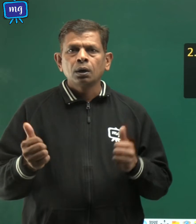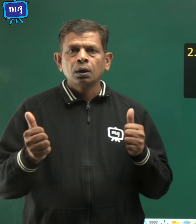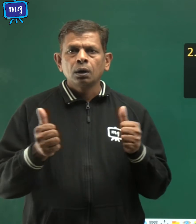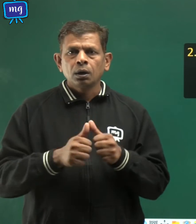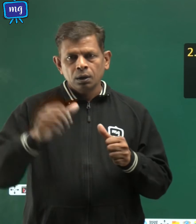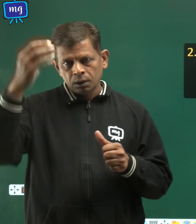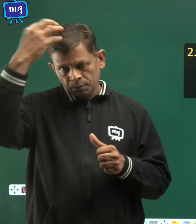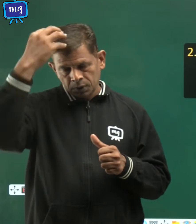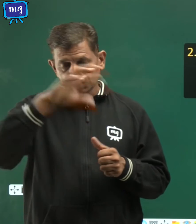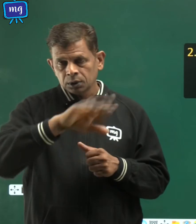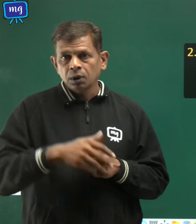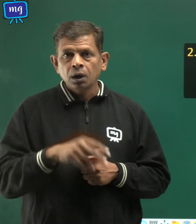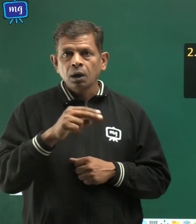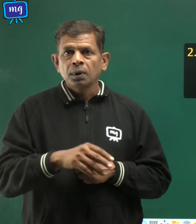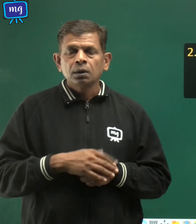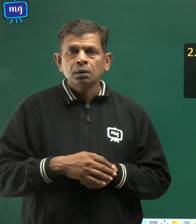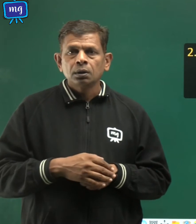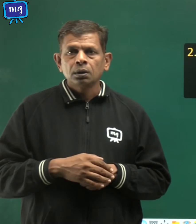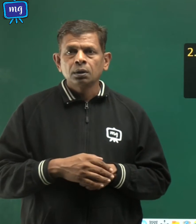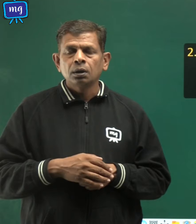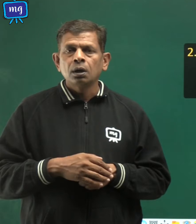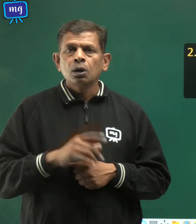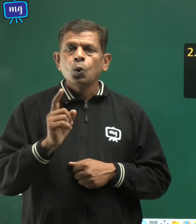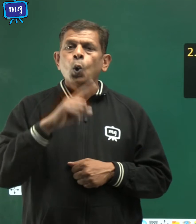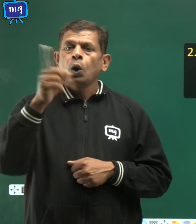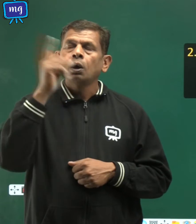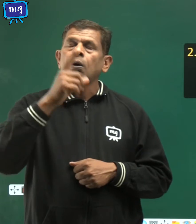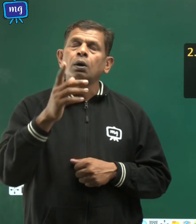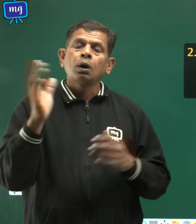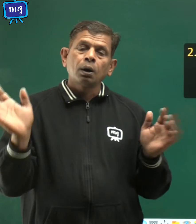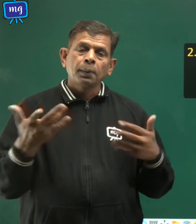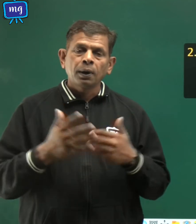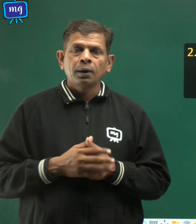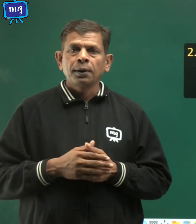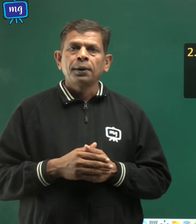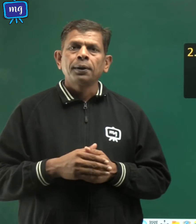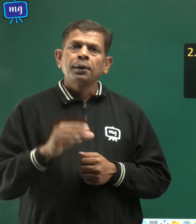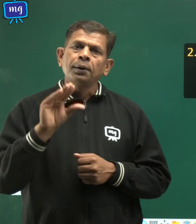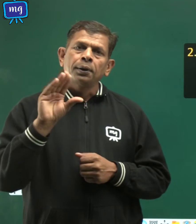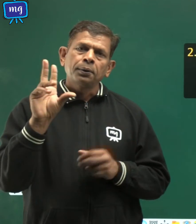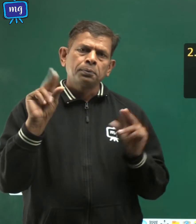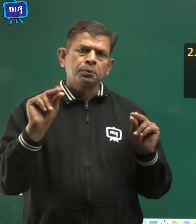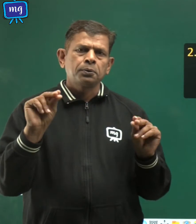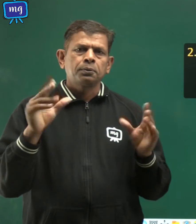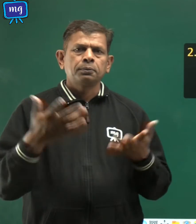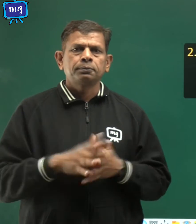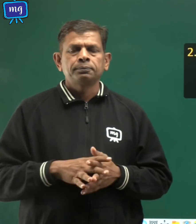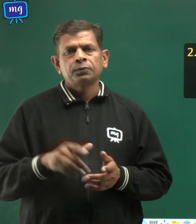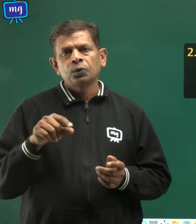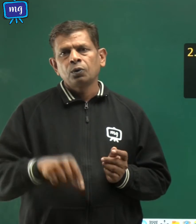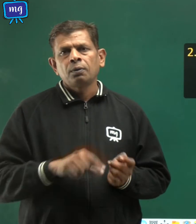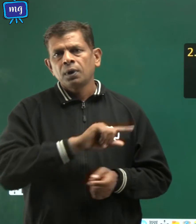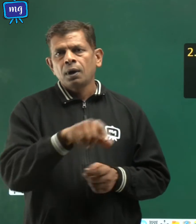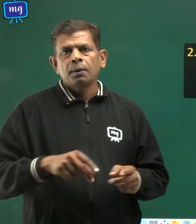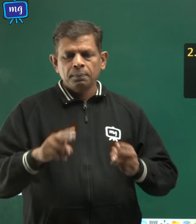यहां पर चक्रवात आने की संभावना नहीं है तो हम यह